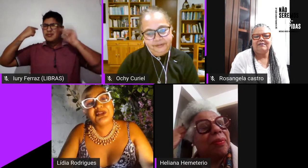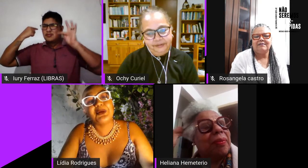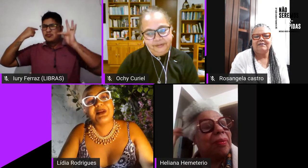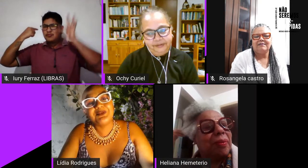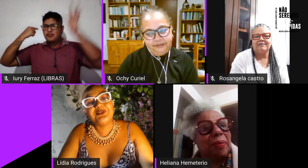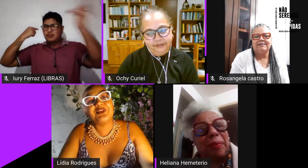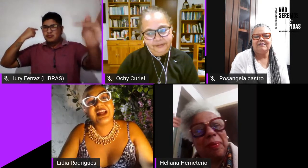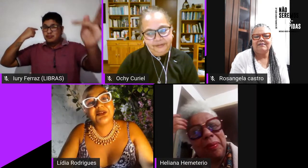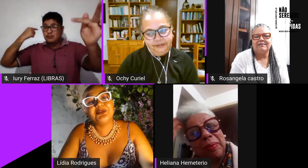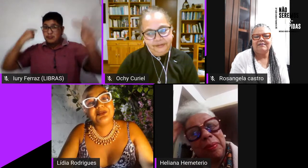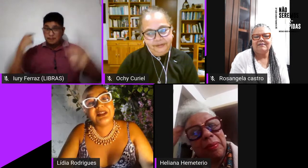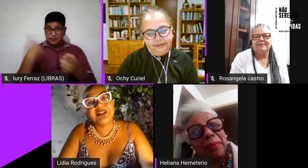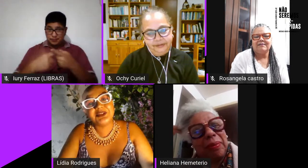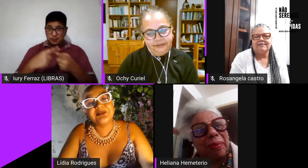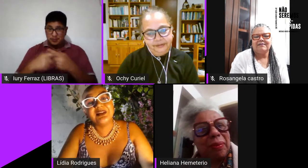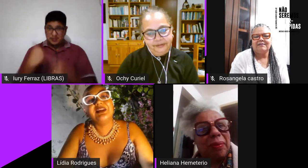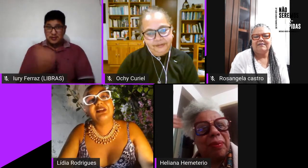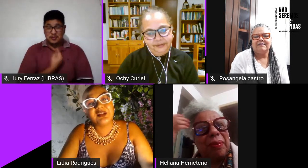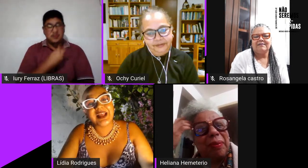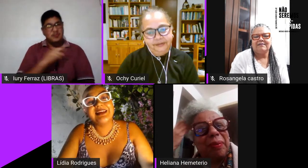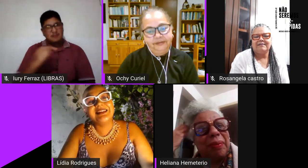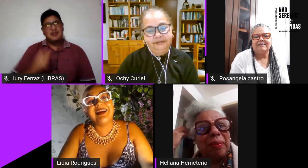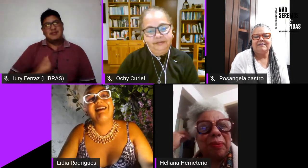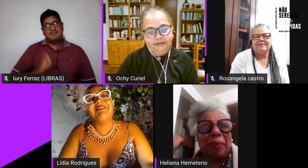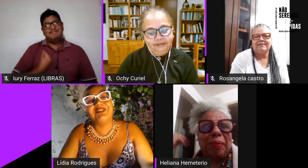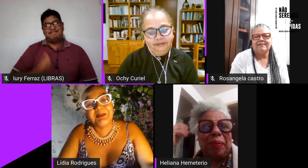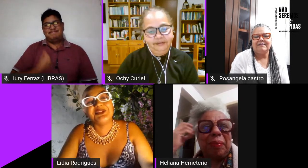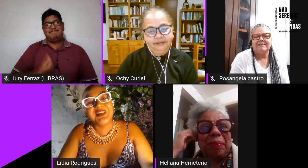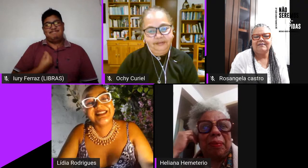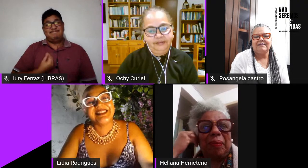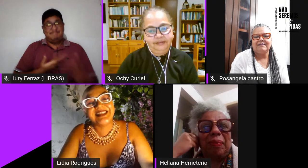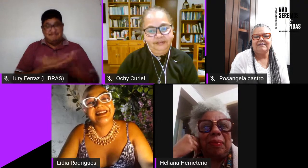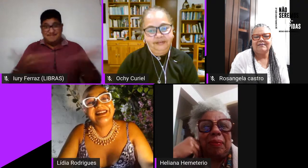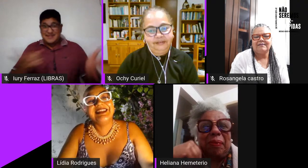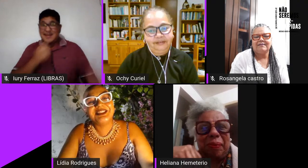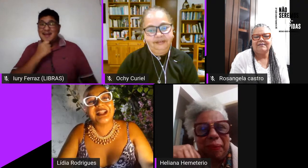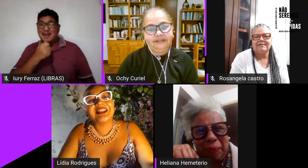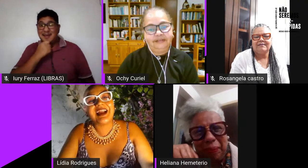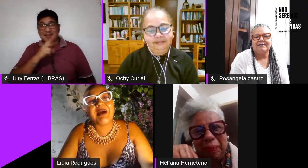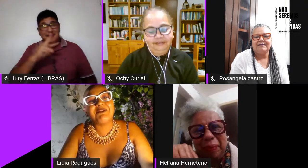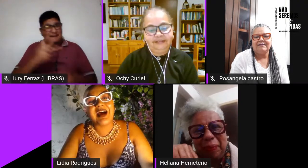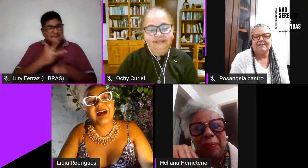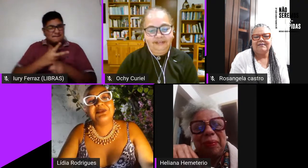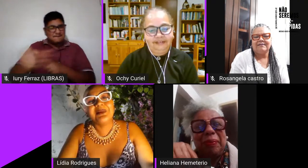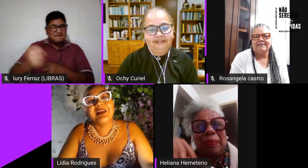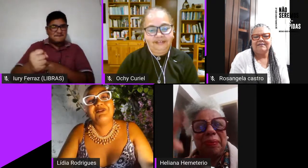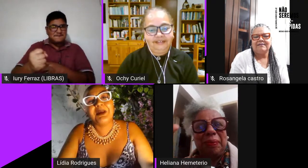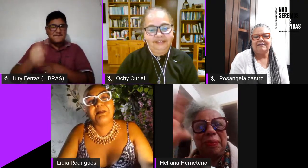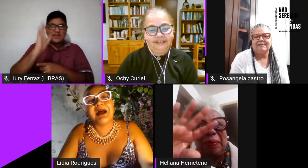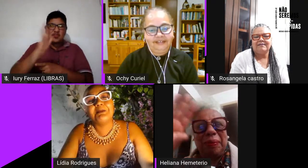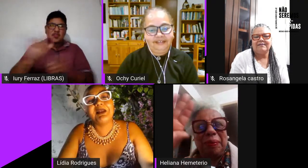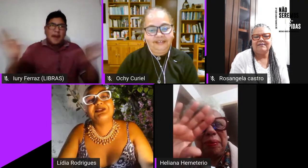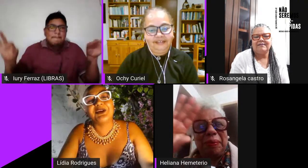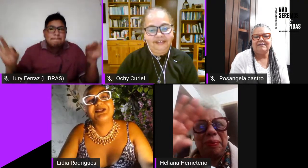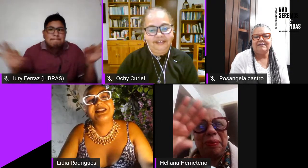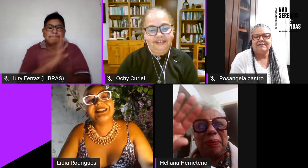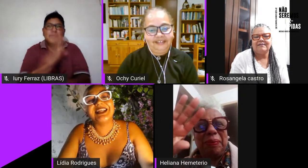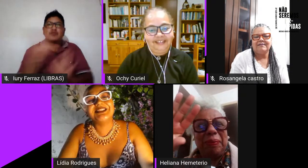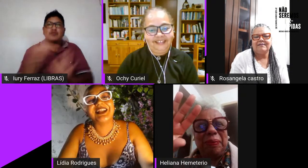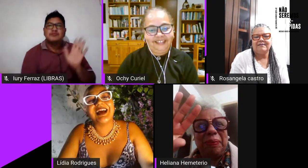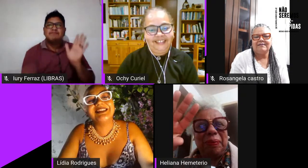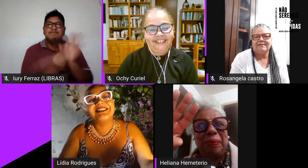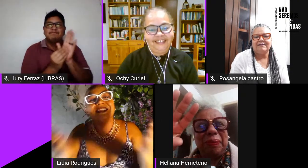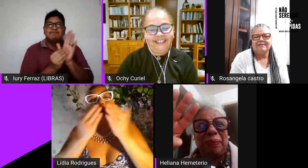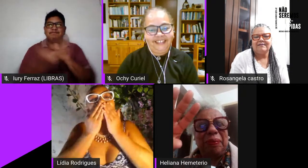vamos sobreviver a tudo isso e nós ainda vamos vencer já está acabado e firmado pelos